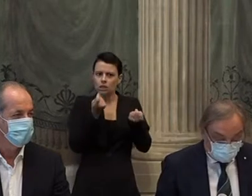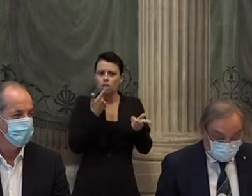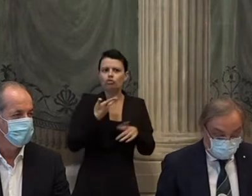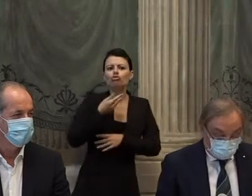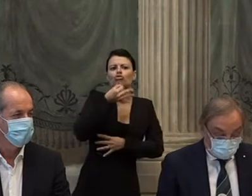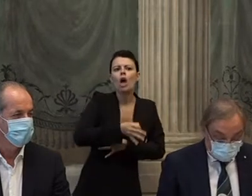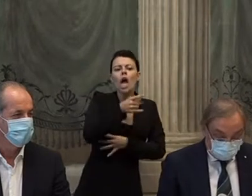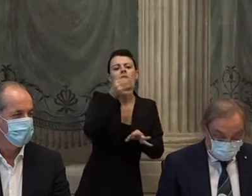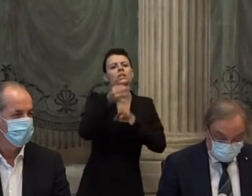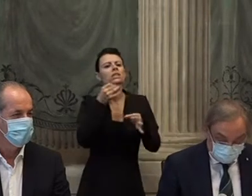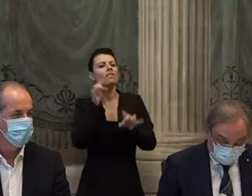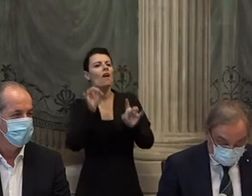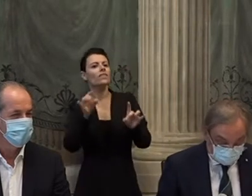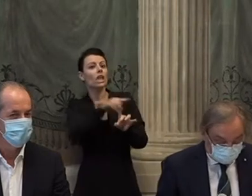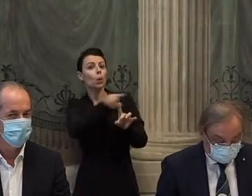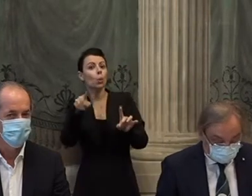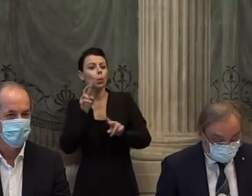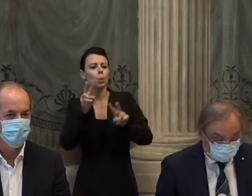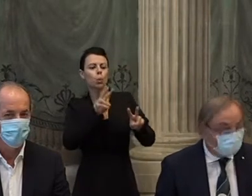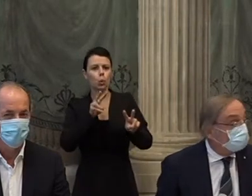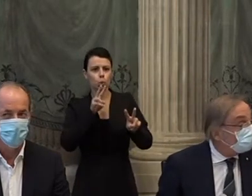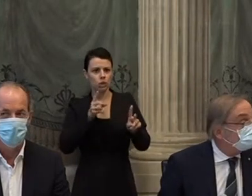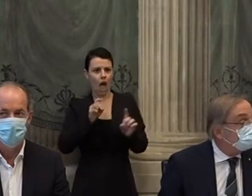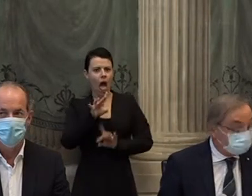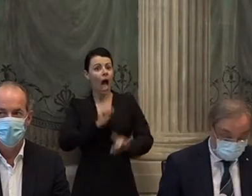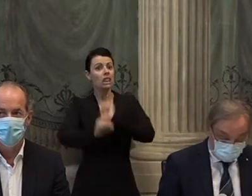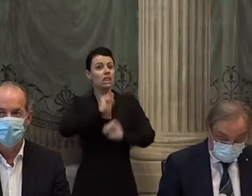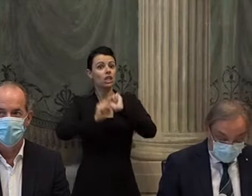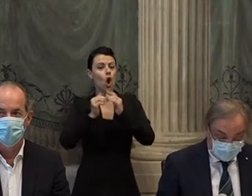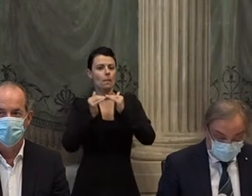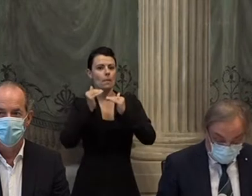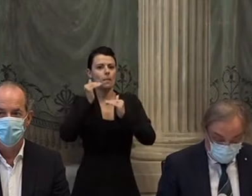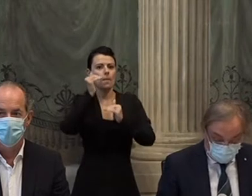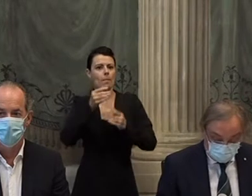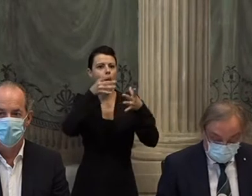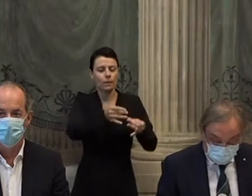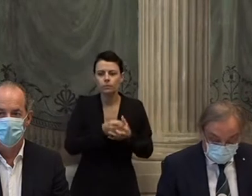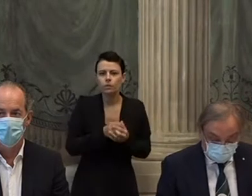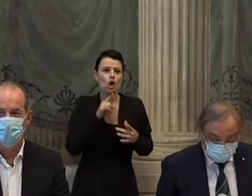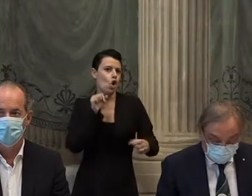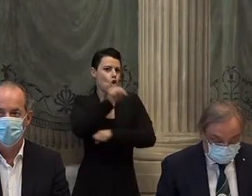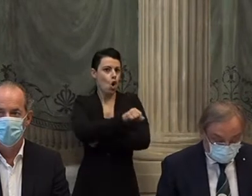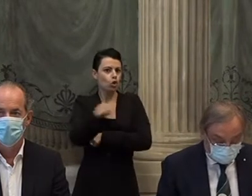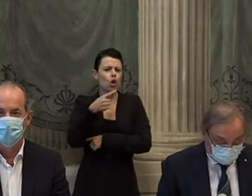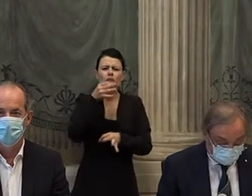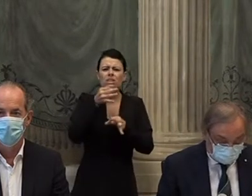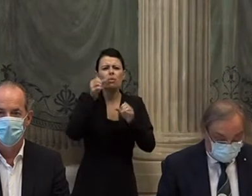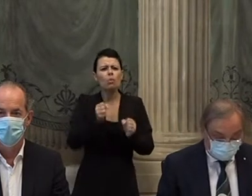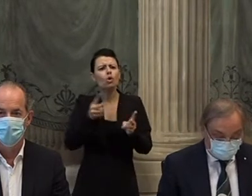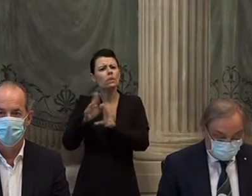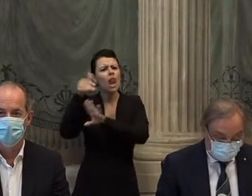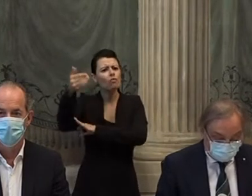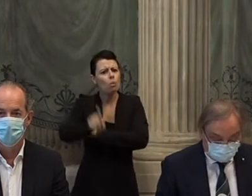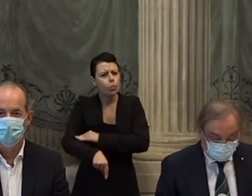trattamento è per via orale, esso può essere somministrato anche fuori dall'ospedale. Ciò può limitare le conseguenze negative